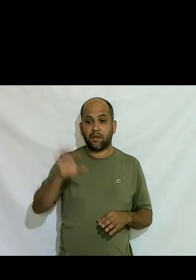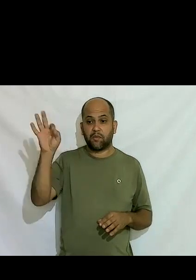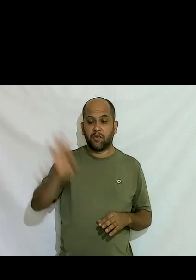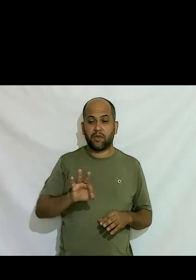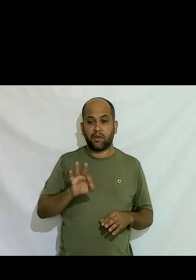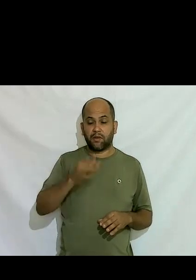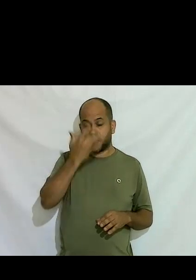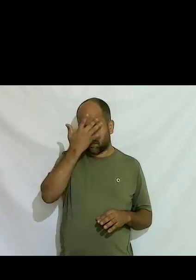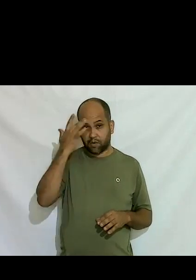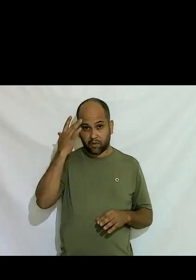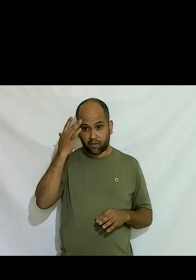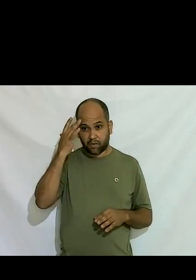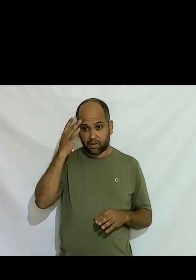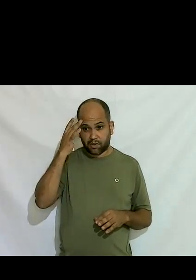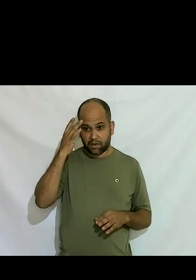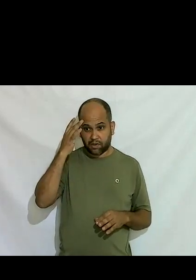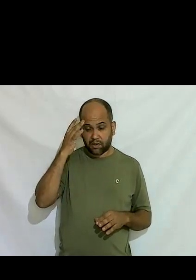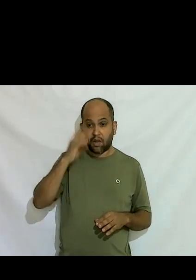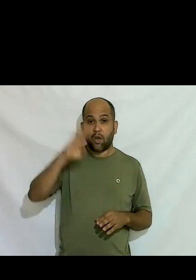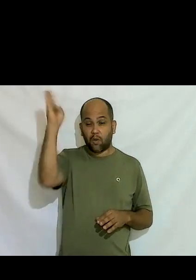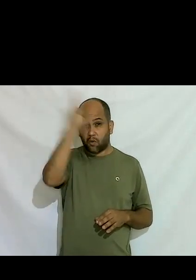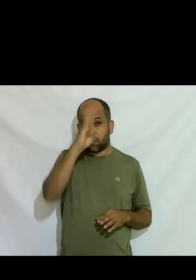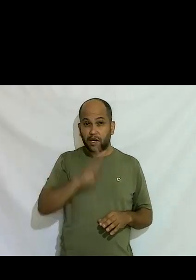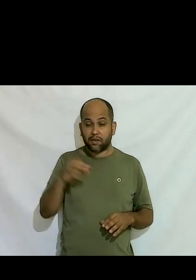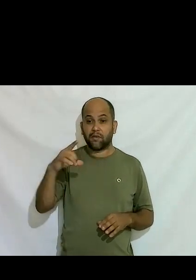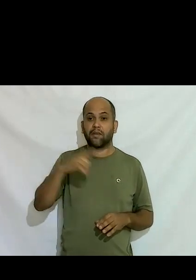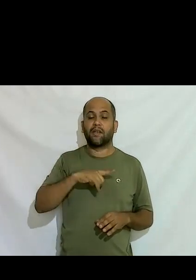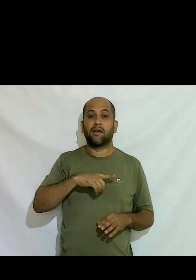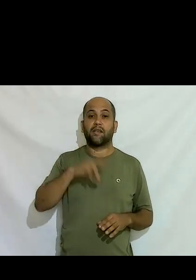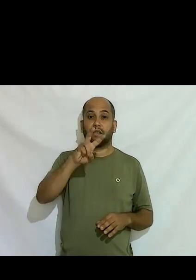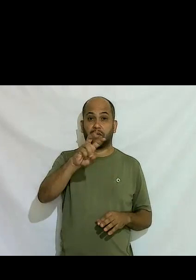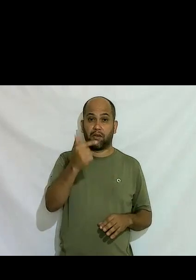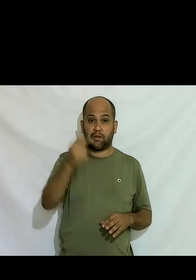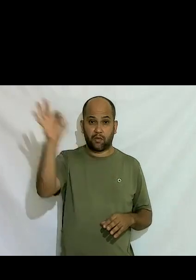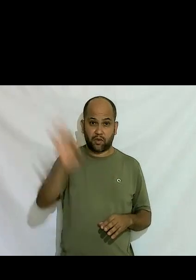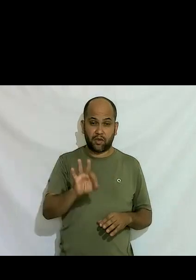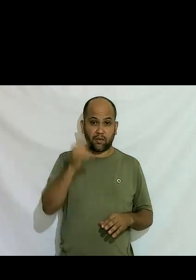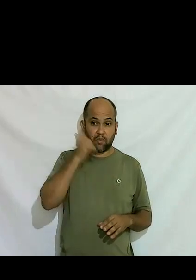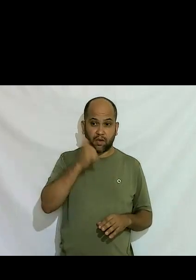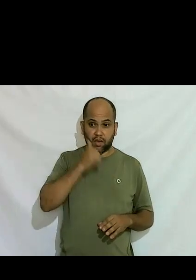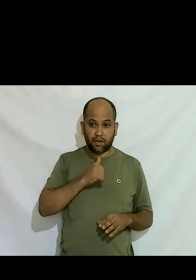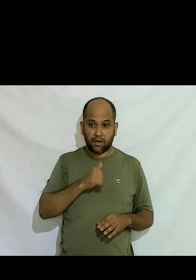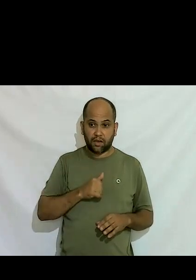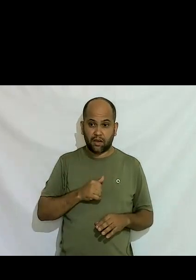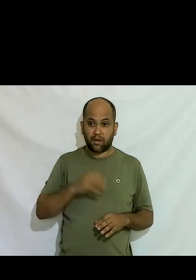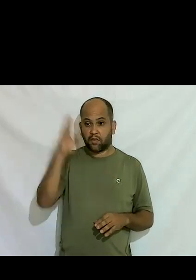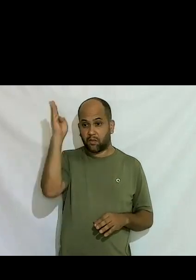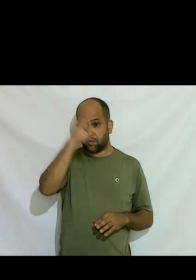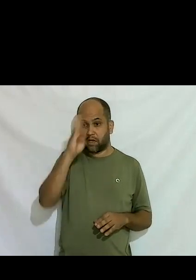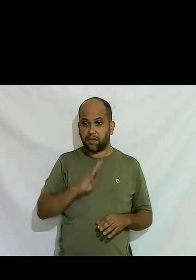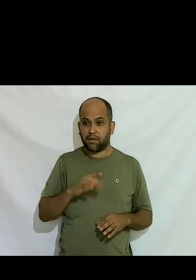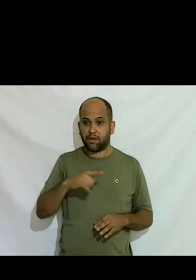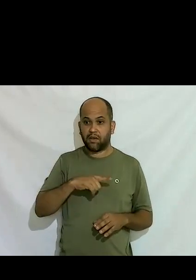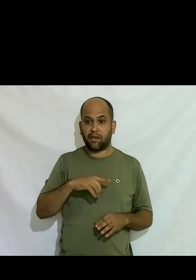o Brasil tem 52% de mulheres o Brasil tem cerca de